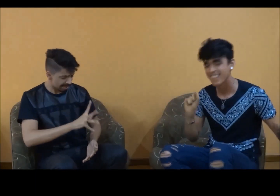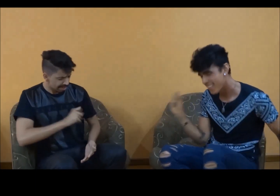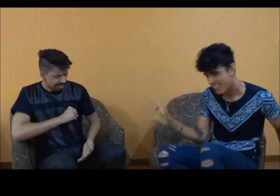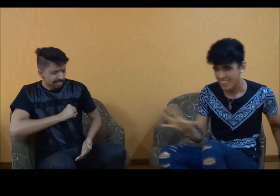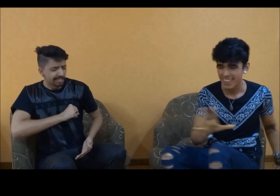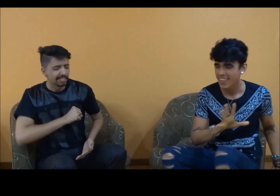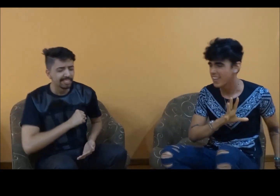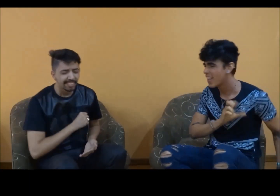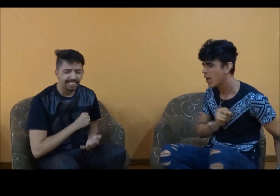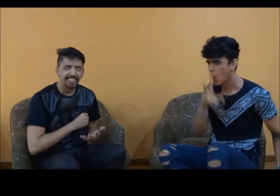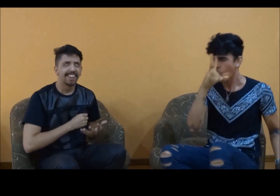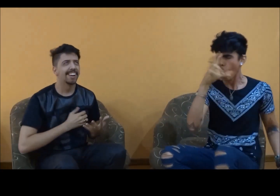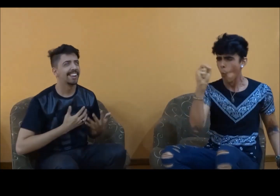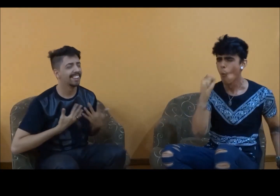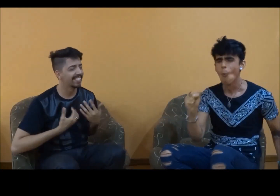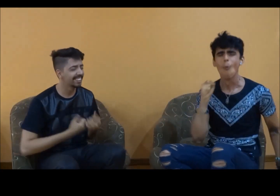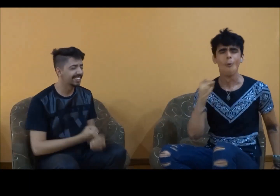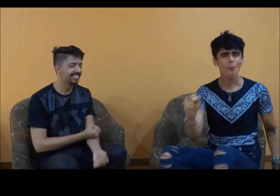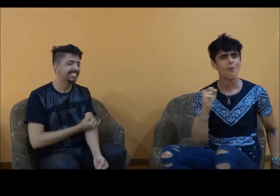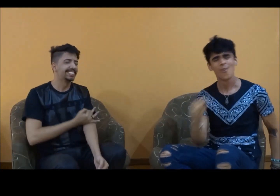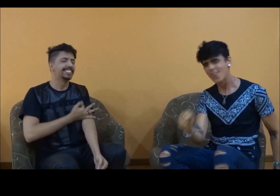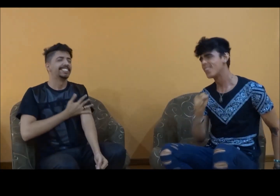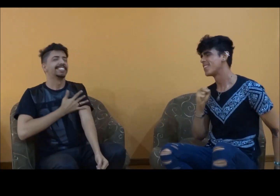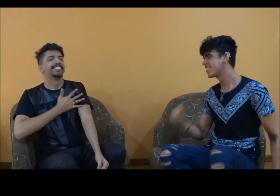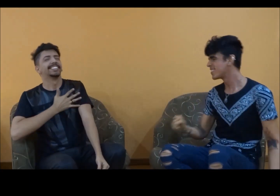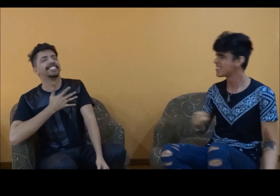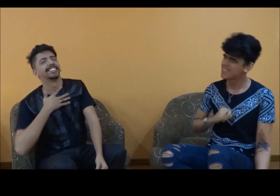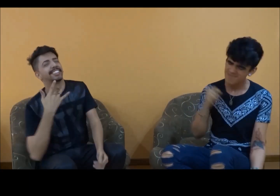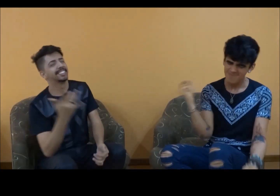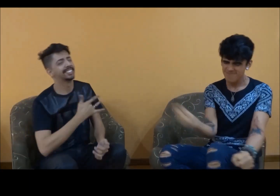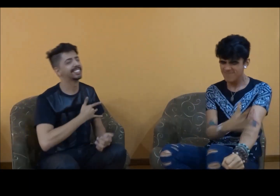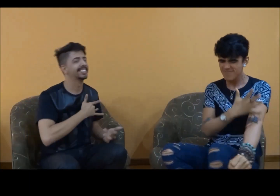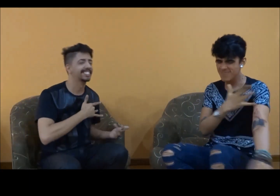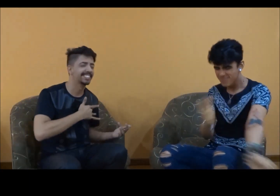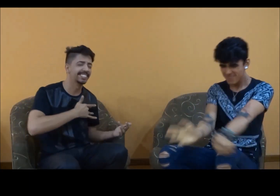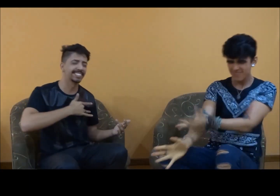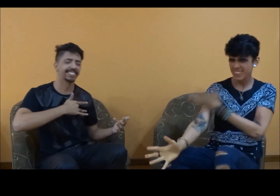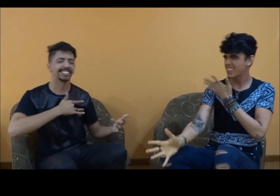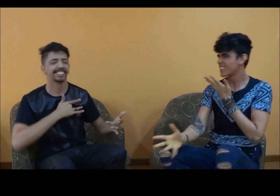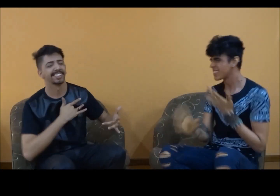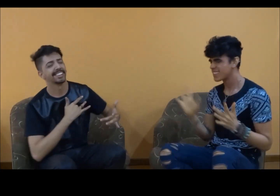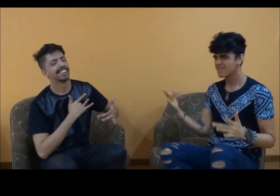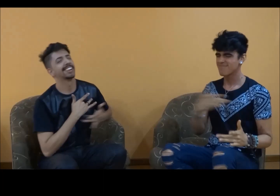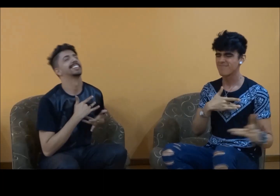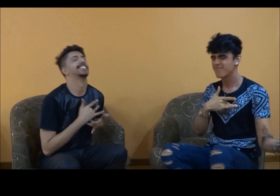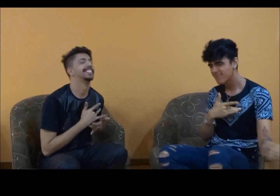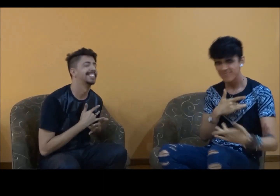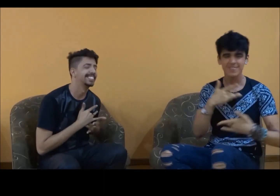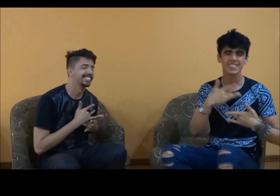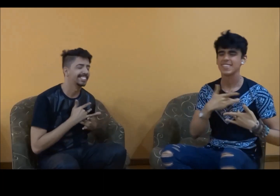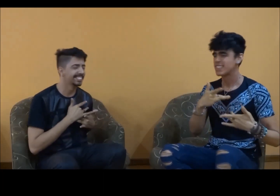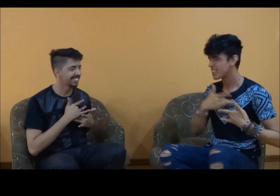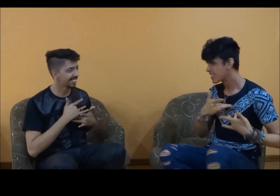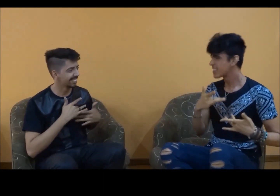amor que venha pra somar Pra completar